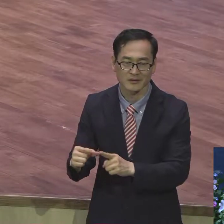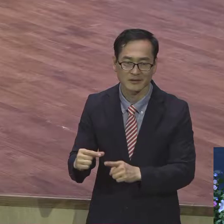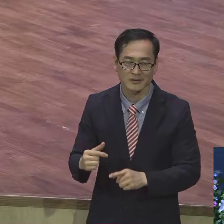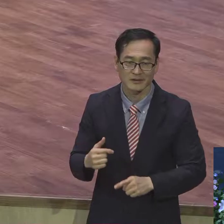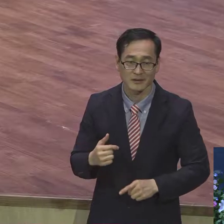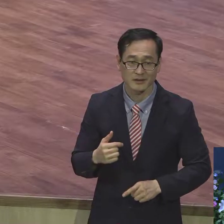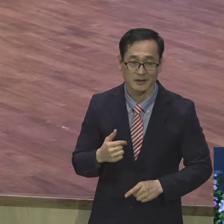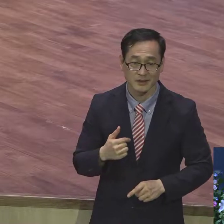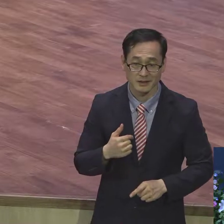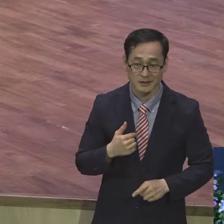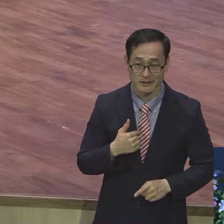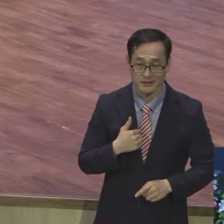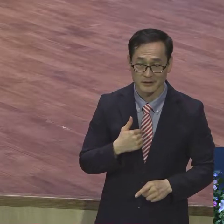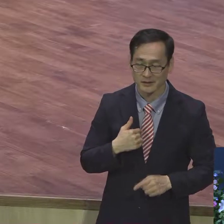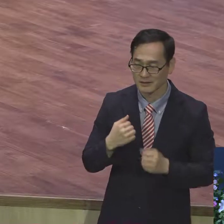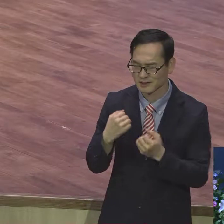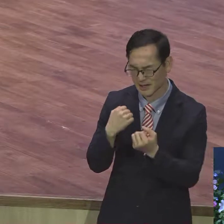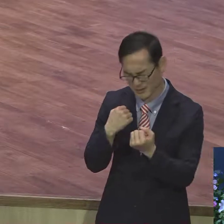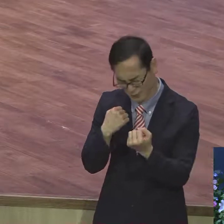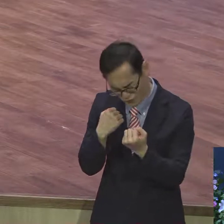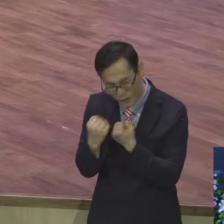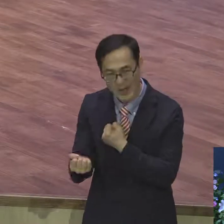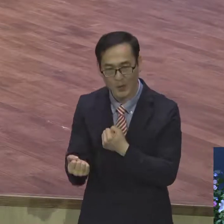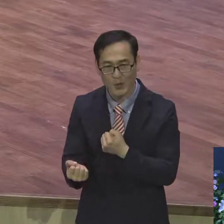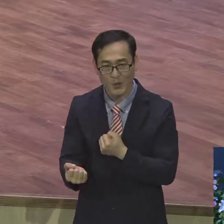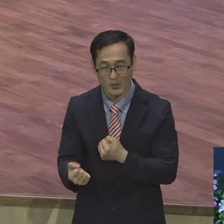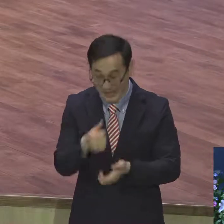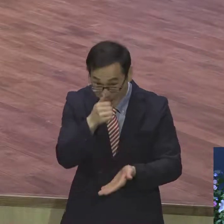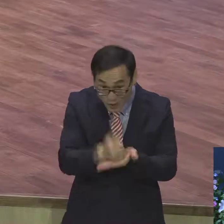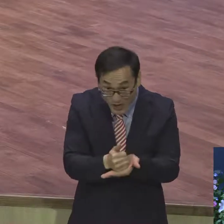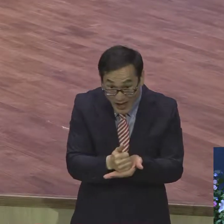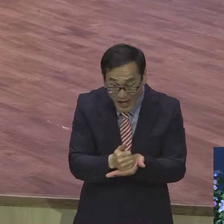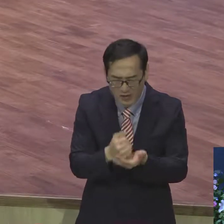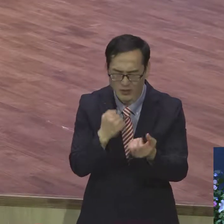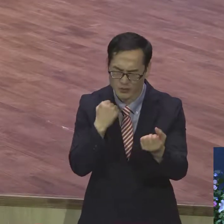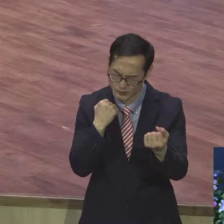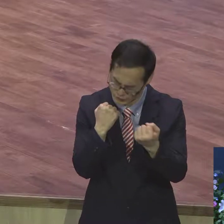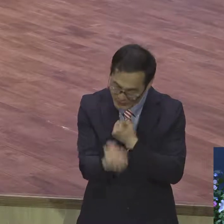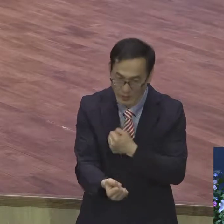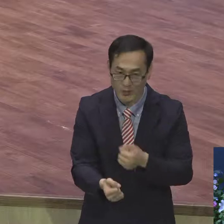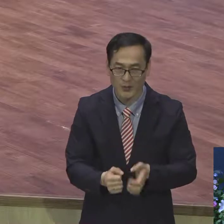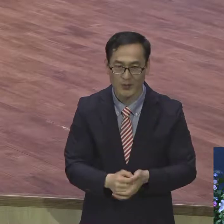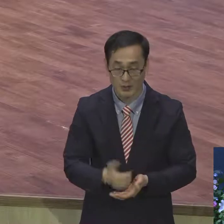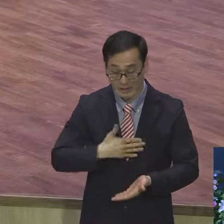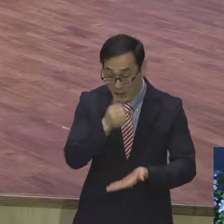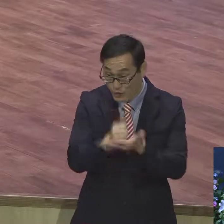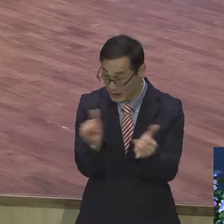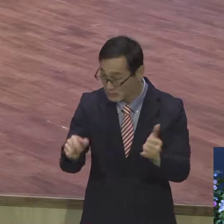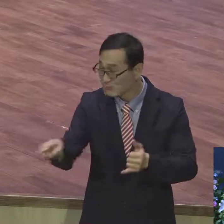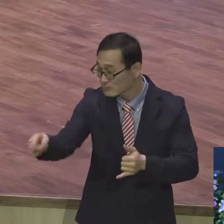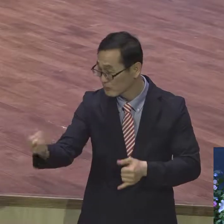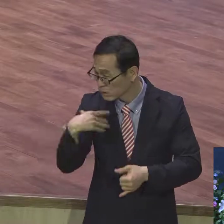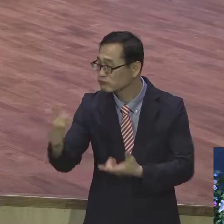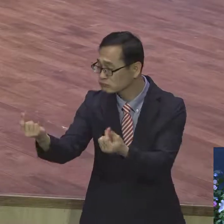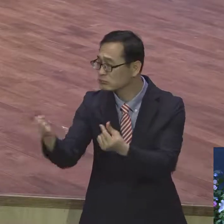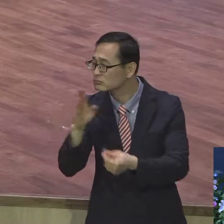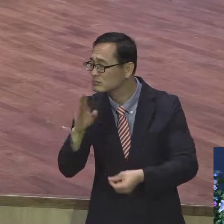release 그럼에도 불구하고 나는 죄인이다. 맞아. 네가 말한 건 맞아. 내가 그저 지어서